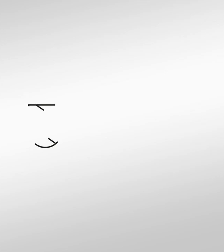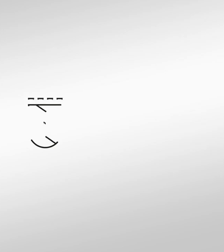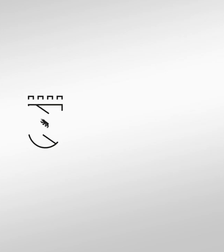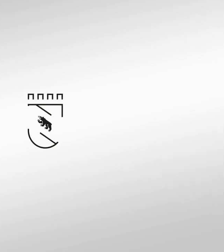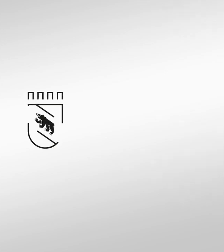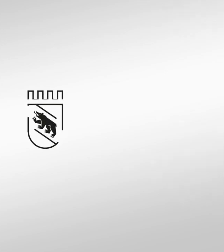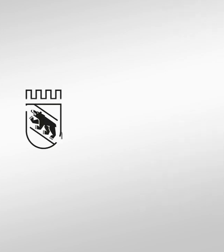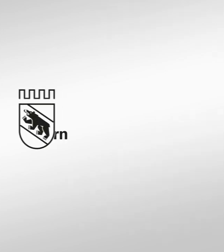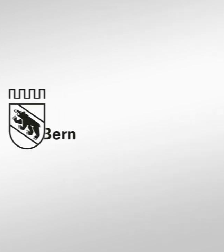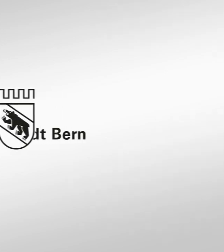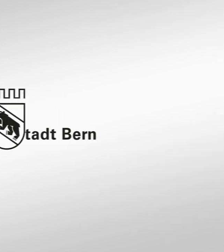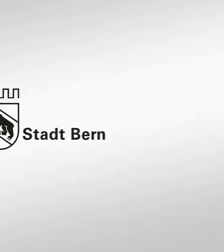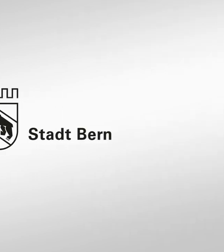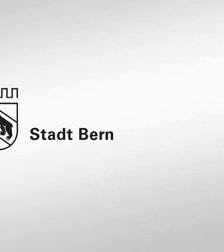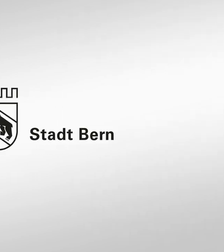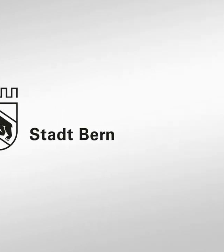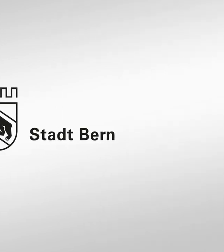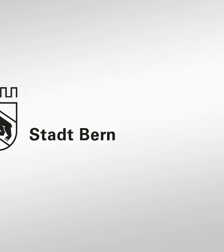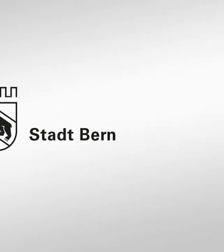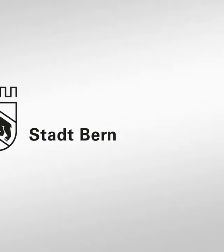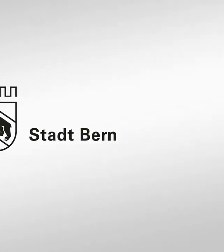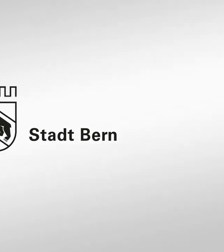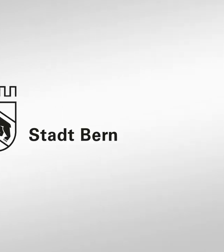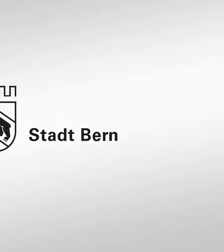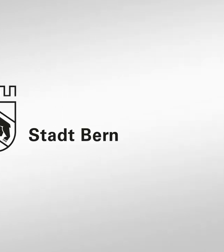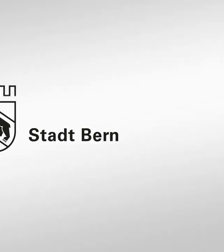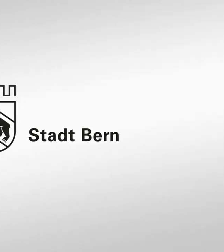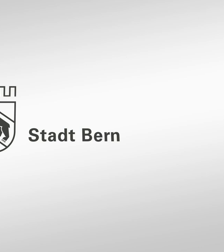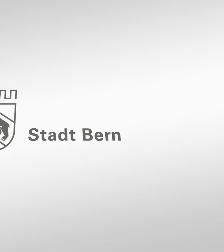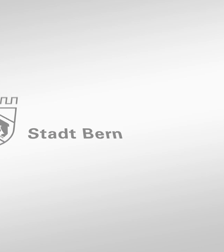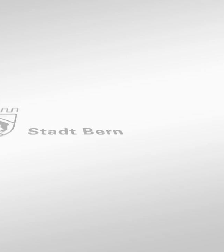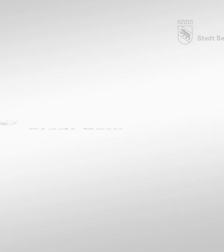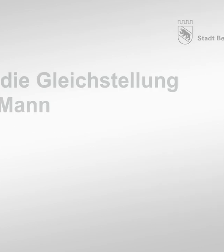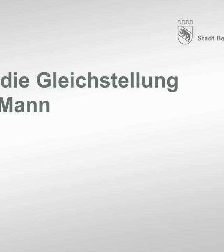Dies ist ein Informationsvideo der Stadt Bern mit gesprochenen Untertiteln.